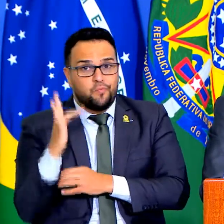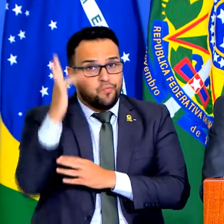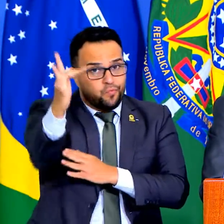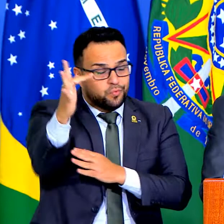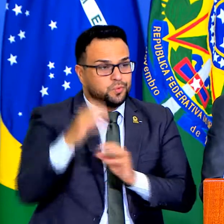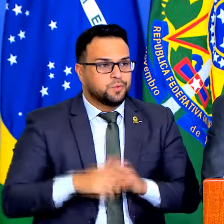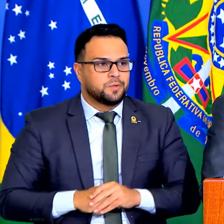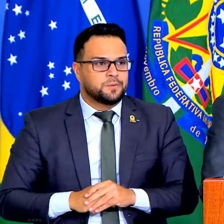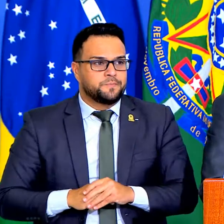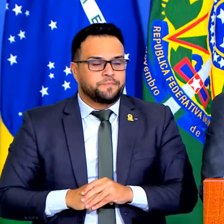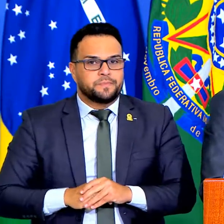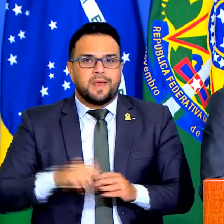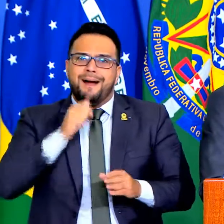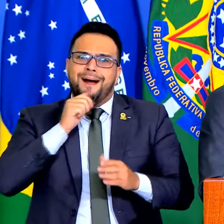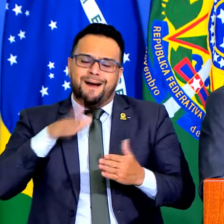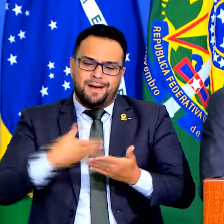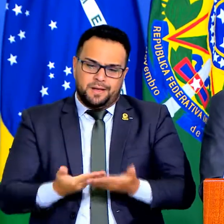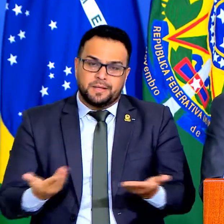ainda temos a cultura